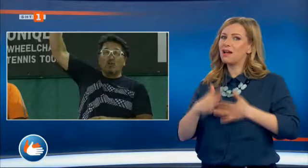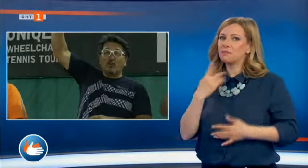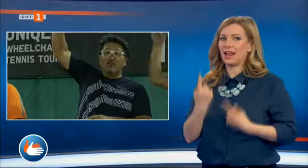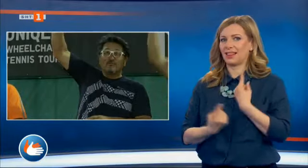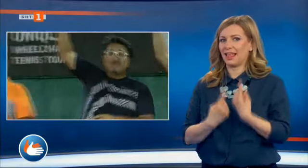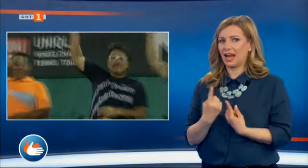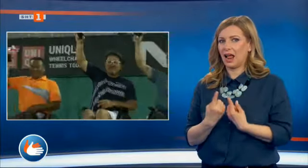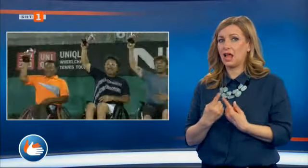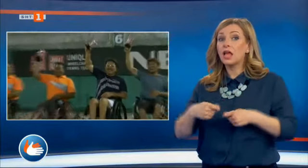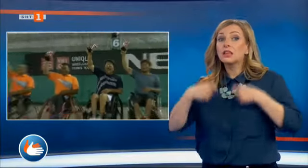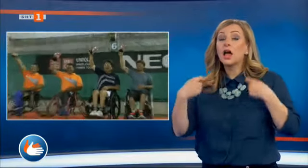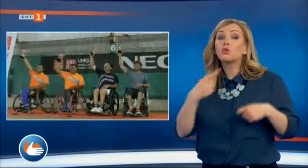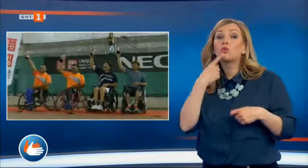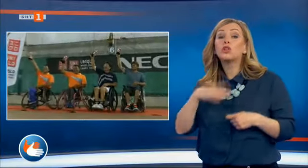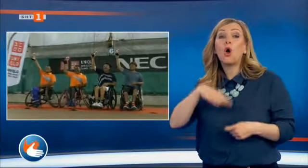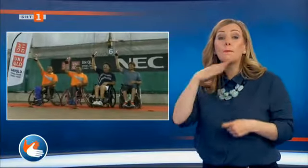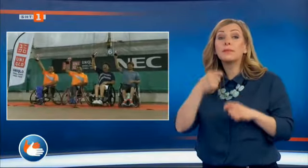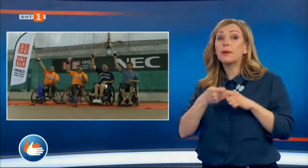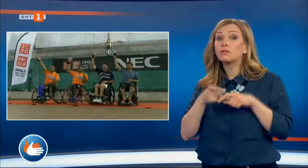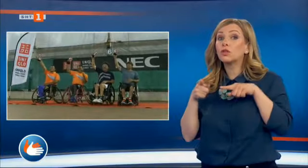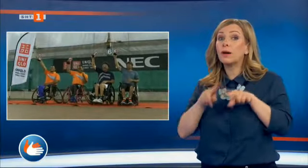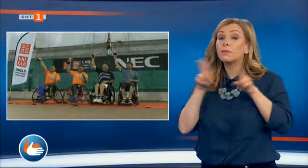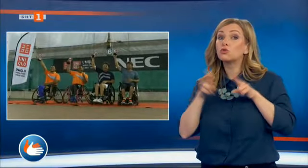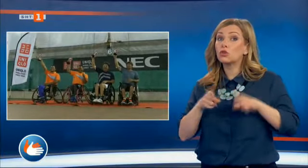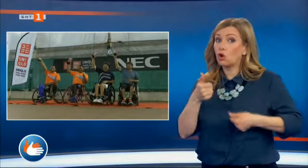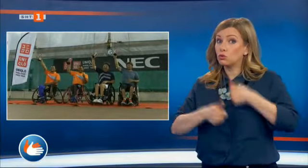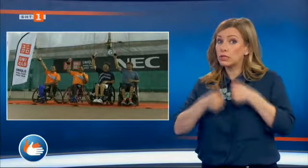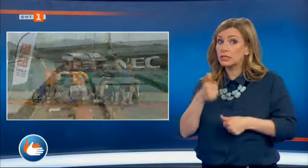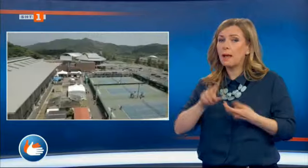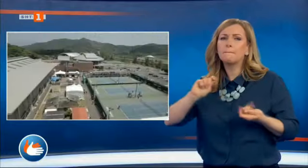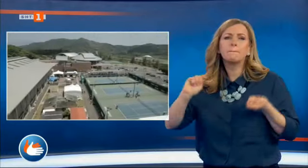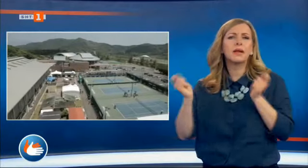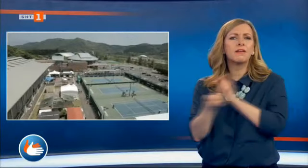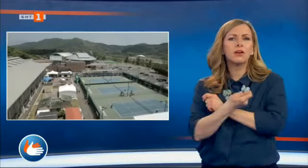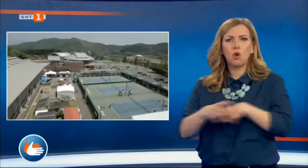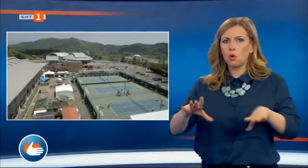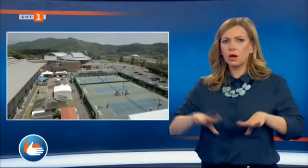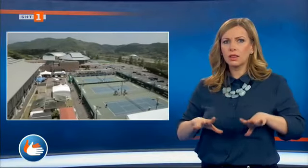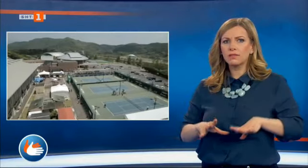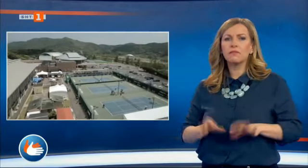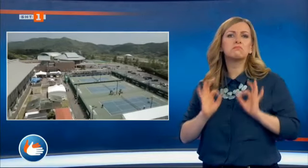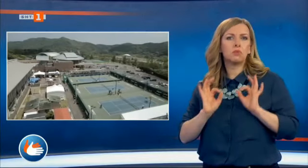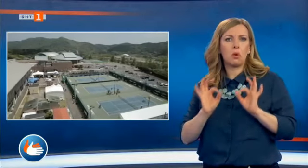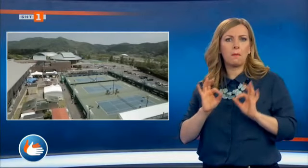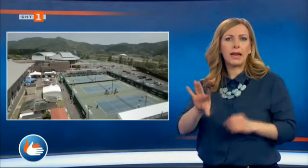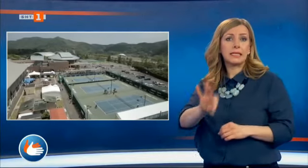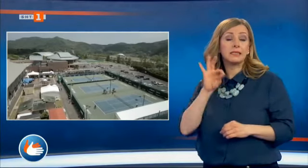Дългогодишният опит в провеждането на това международно събитие е превърнало ИИЗУКА в естествен избор за град Домакин на